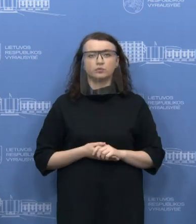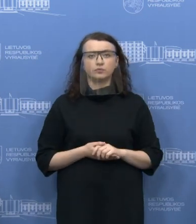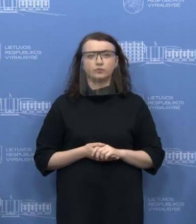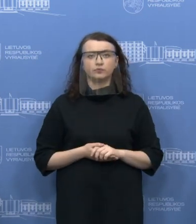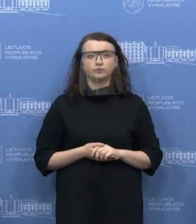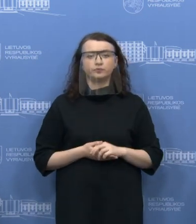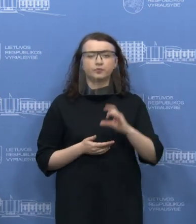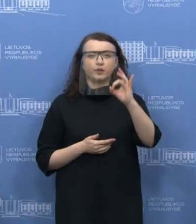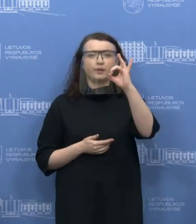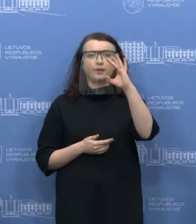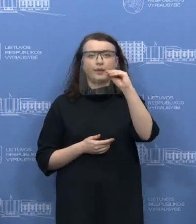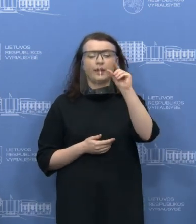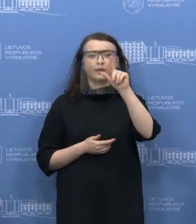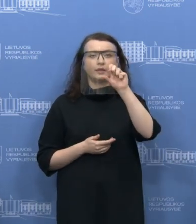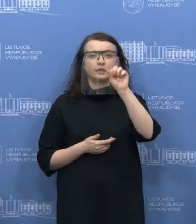Gedai, prašau.